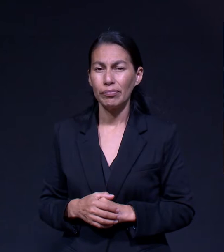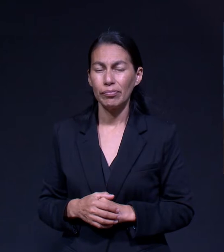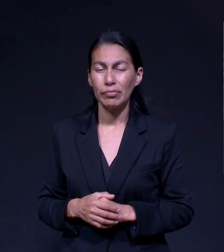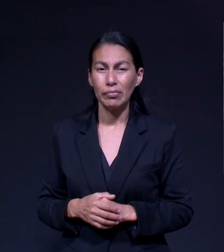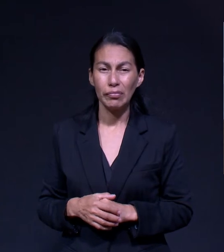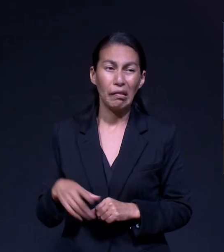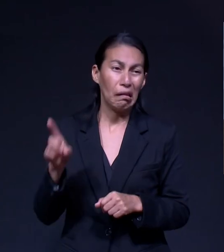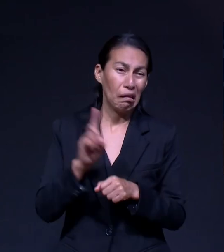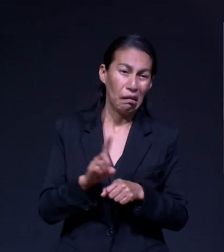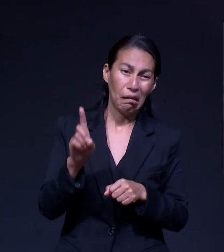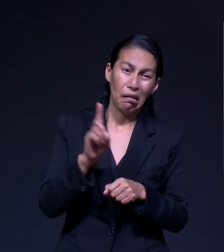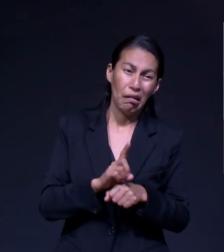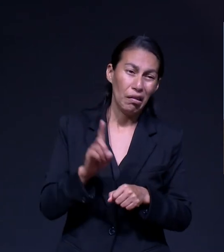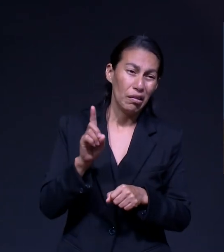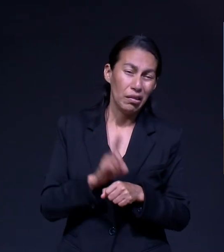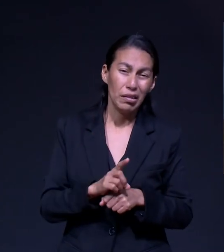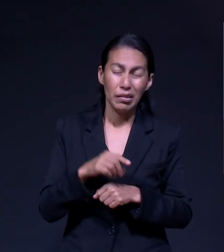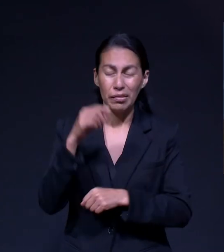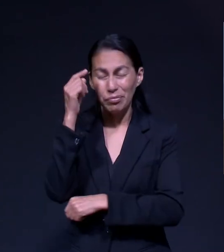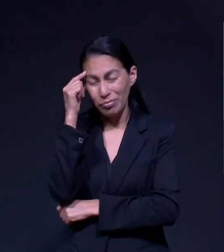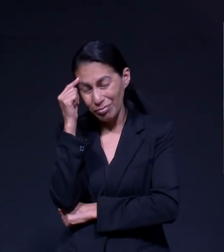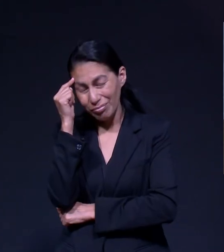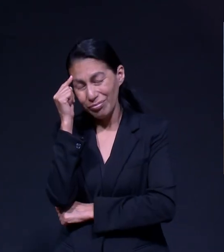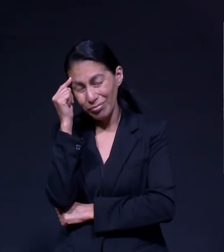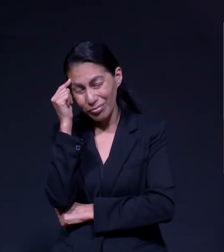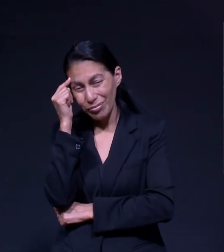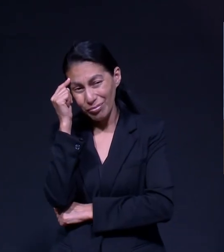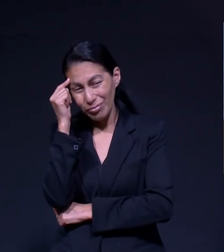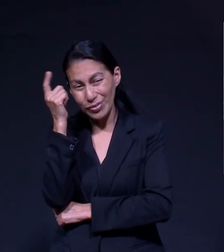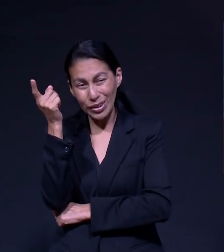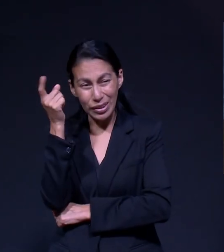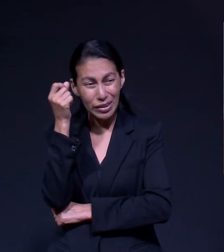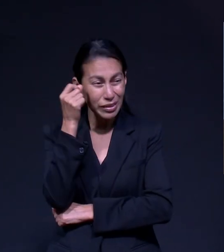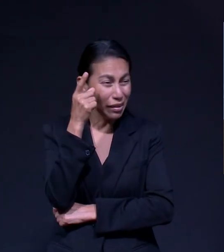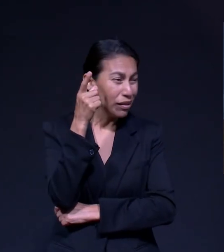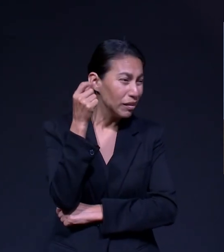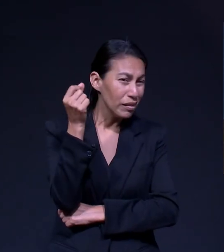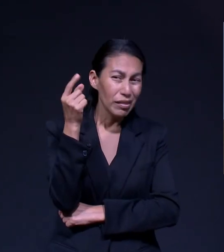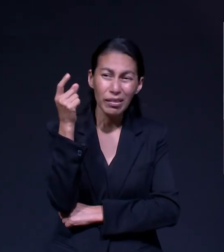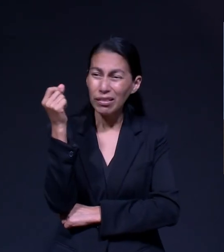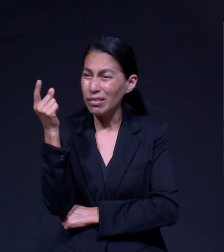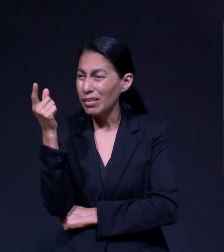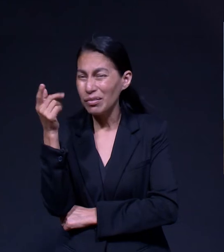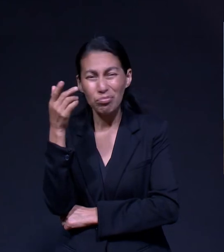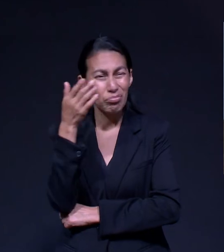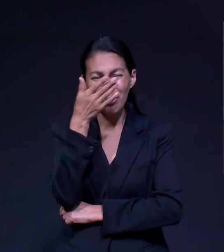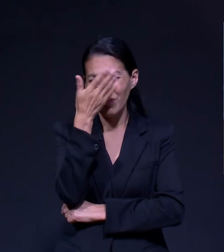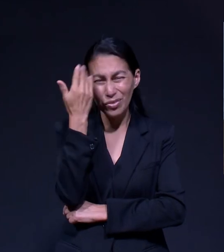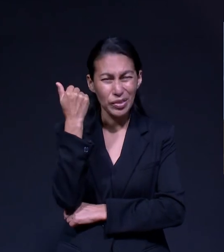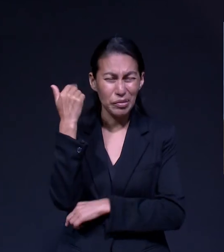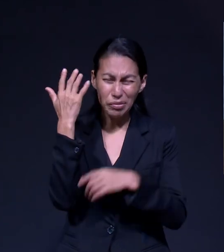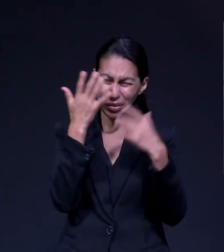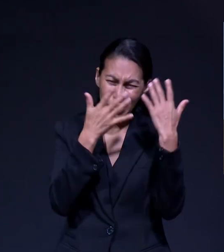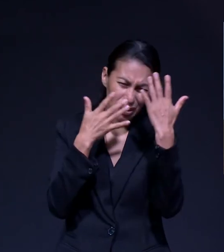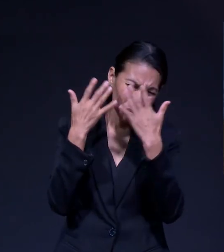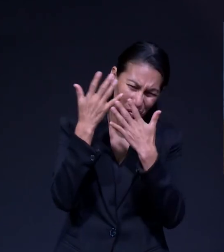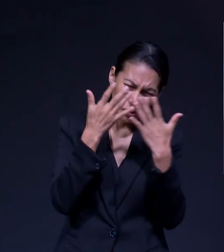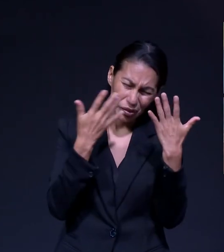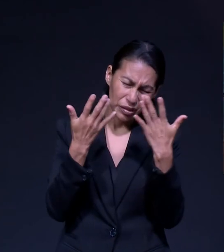Lo Intenté Por Varios Días Y No Se Me O Intentaba Una Y Traí No Sabía Cómo Hasta